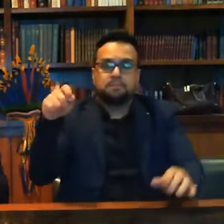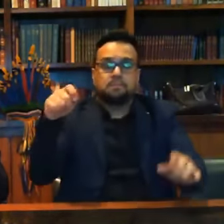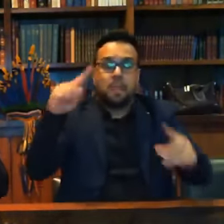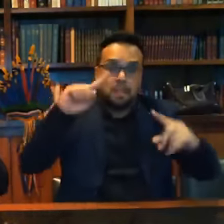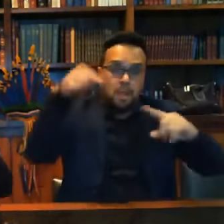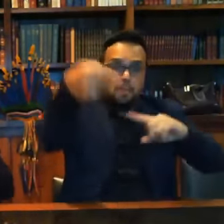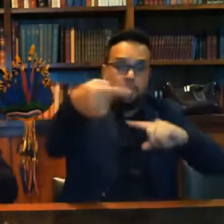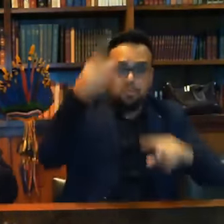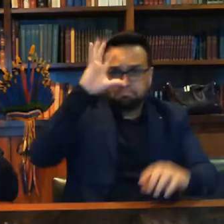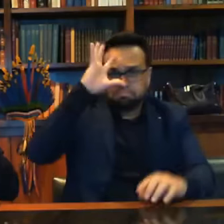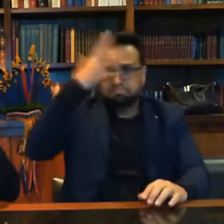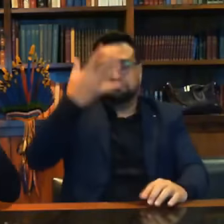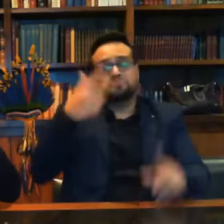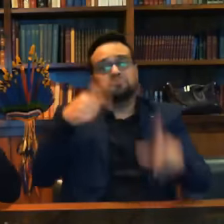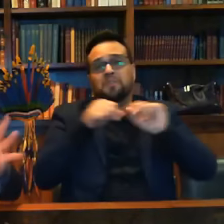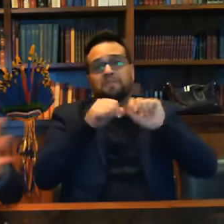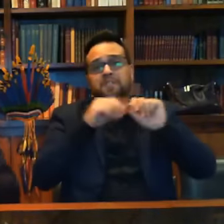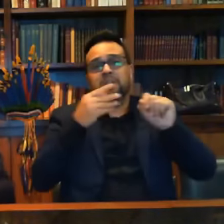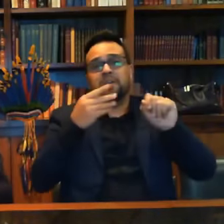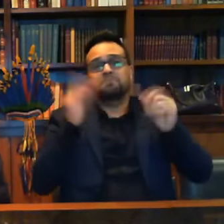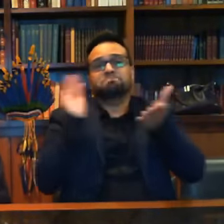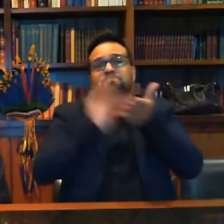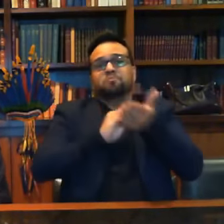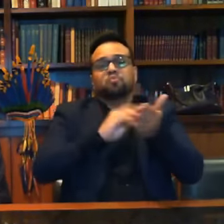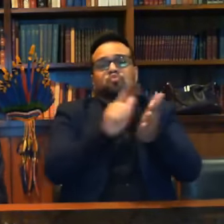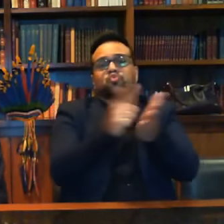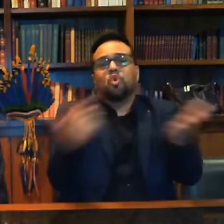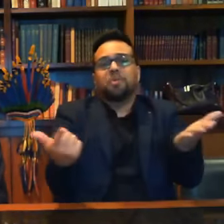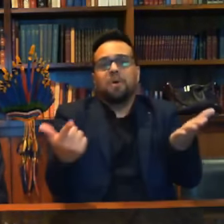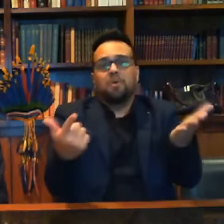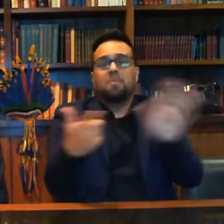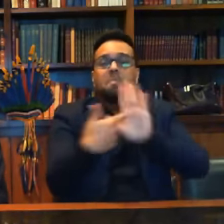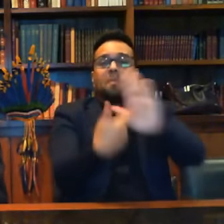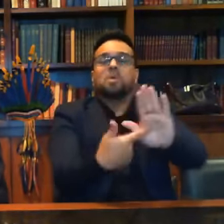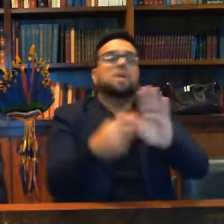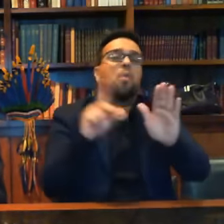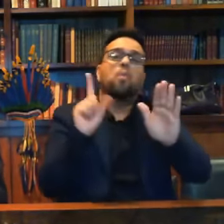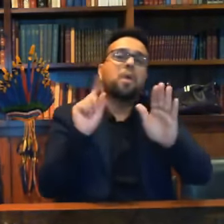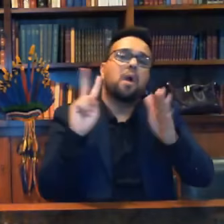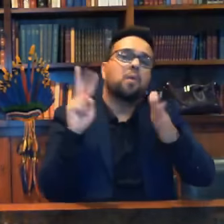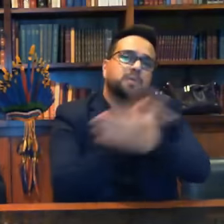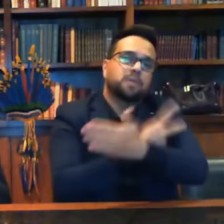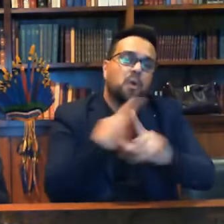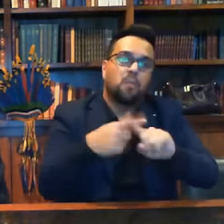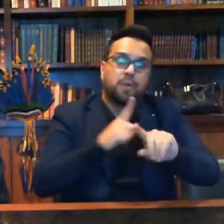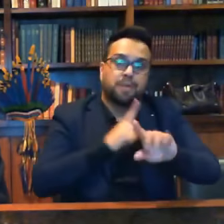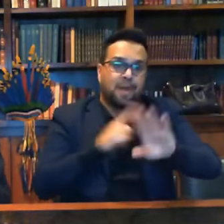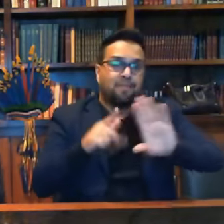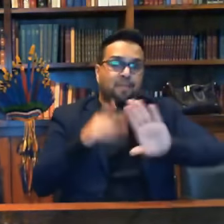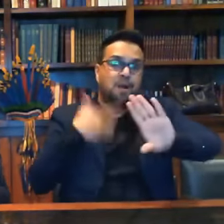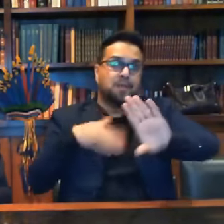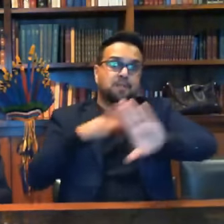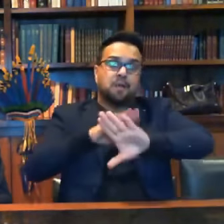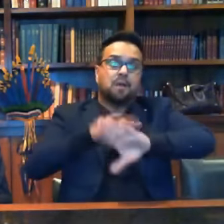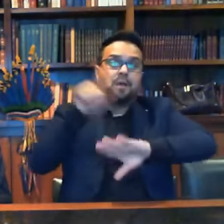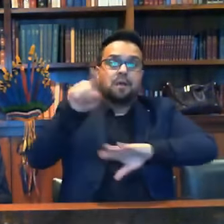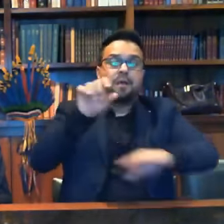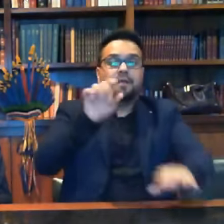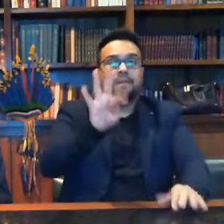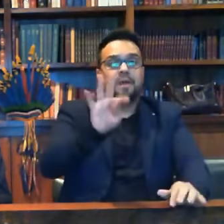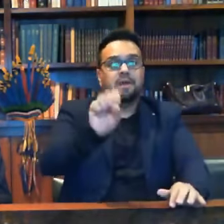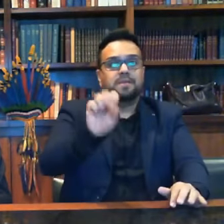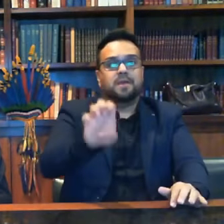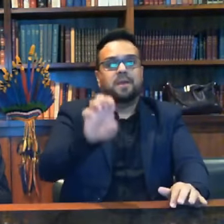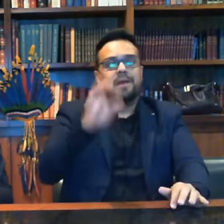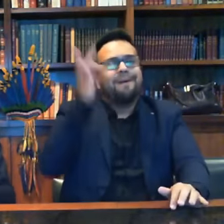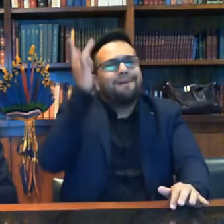e falar o que aconteceu lá. E tudo estava na mão do TSE. É fácil saber se